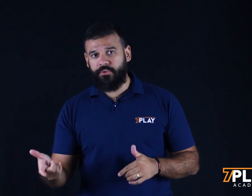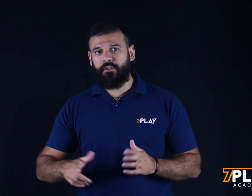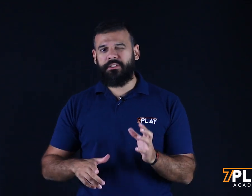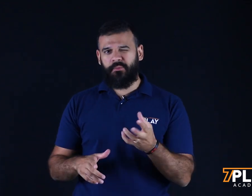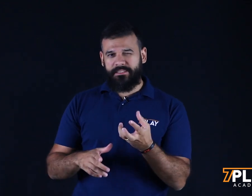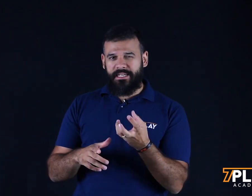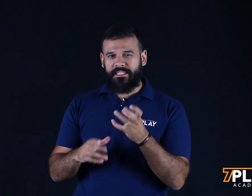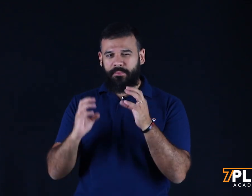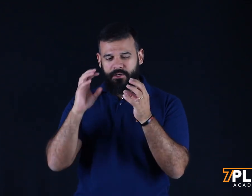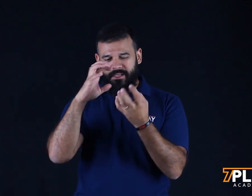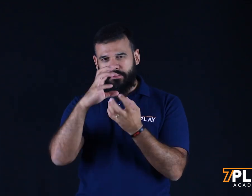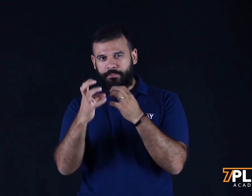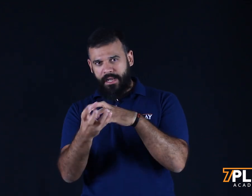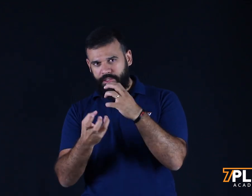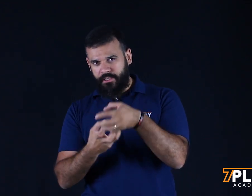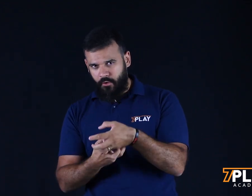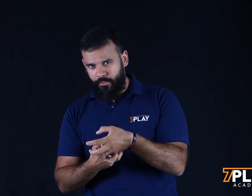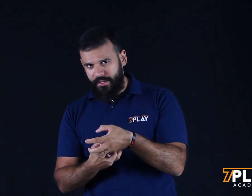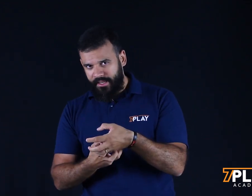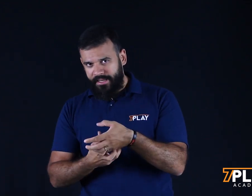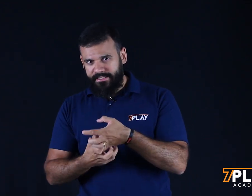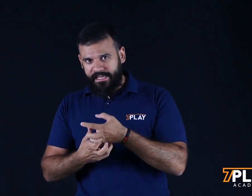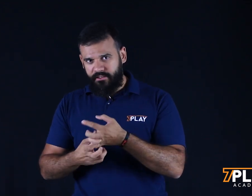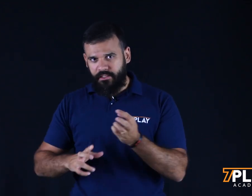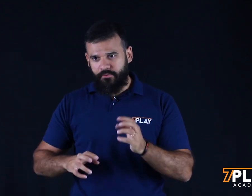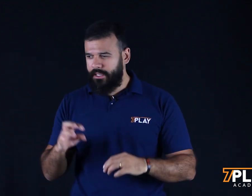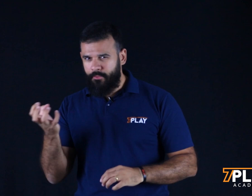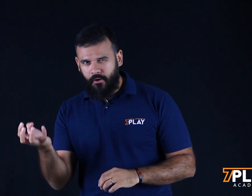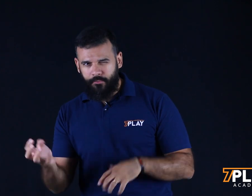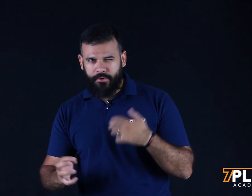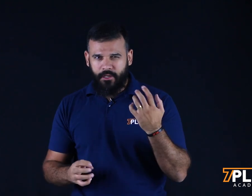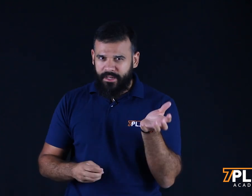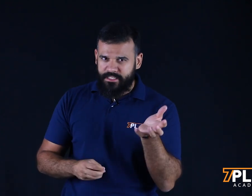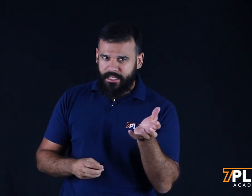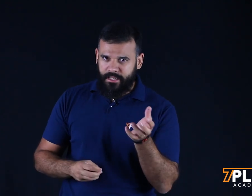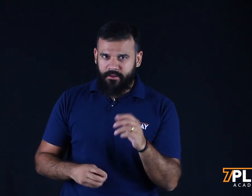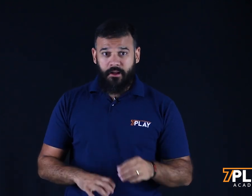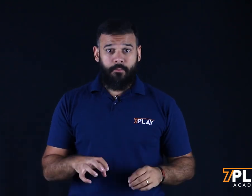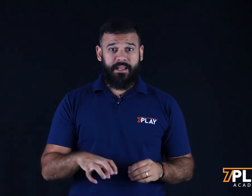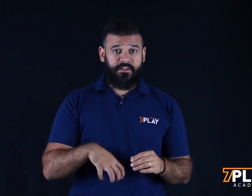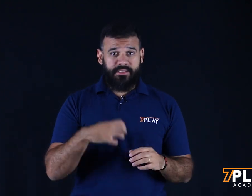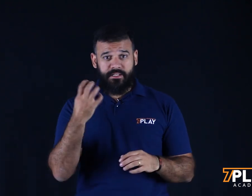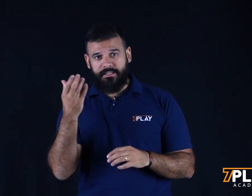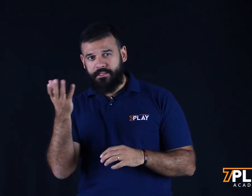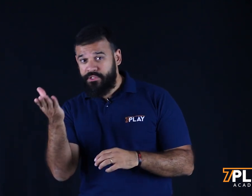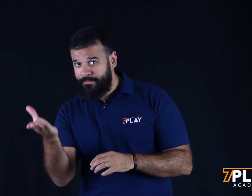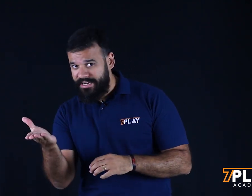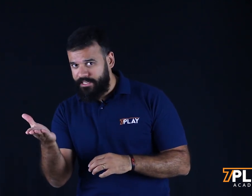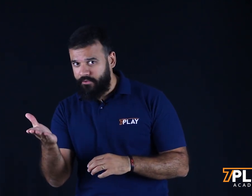junto e eu vou te mostrar exatamente quais são as partes que compõem esse criativo, o que é uma cópia, o que é uma headline, como é que a gente faz a utilização de imagem no